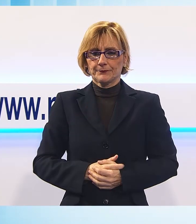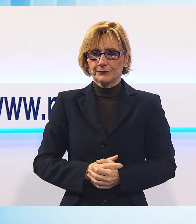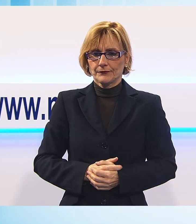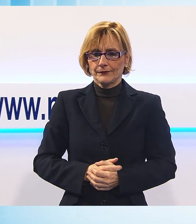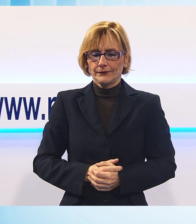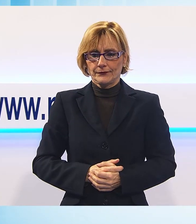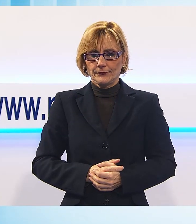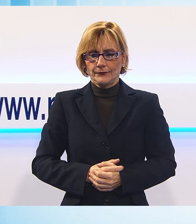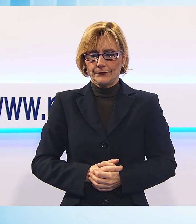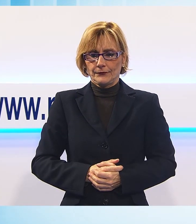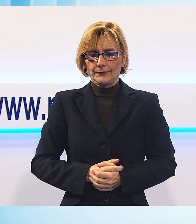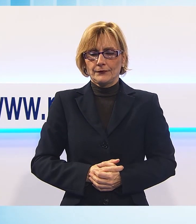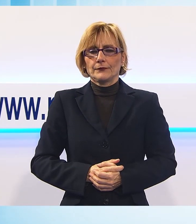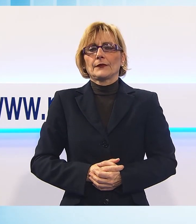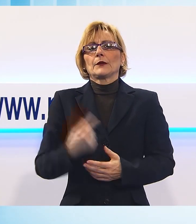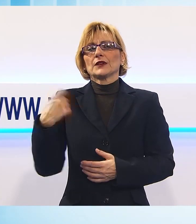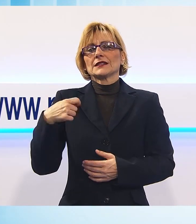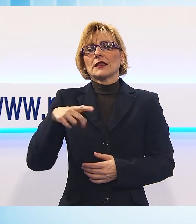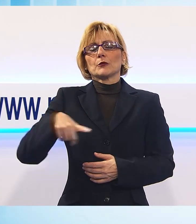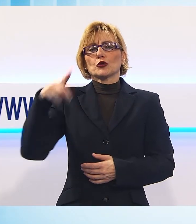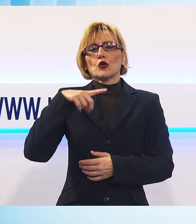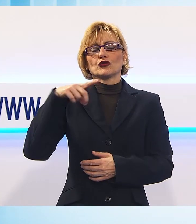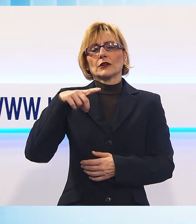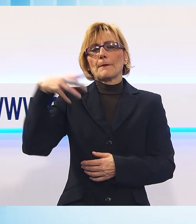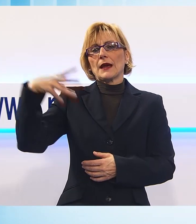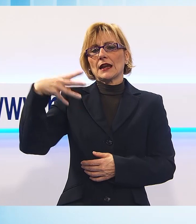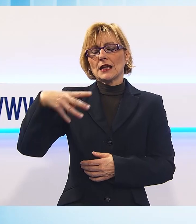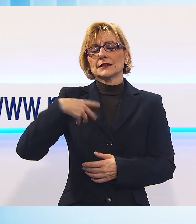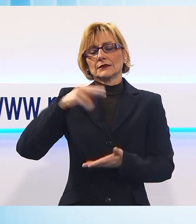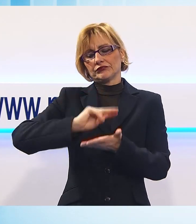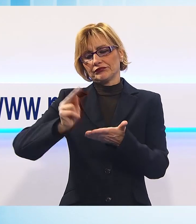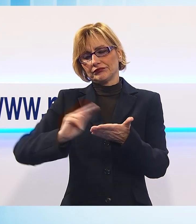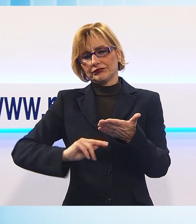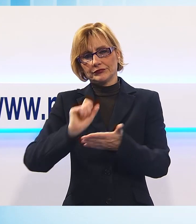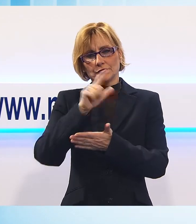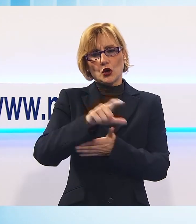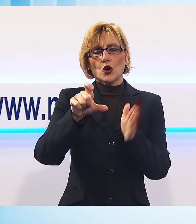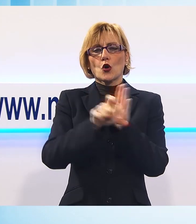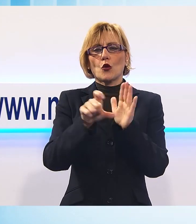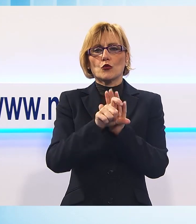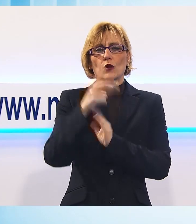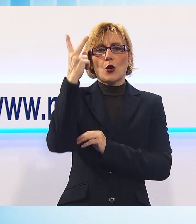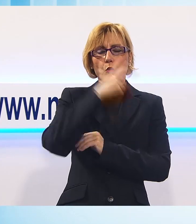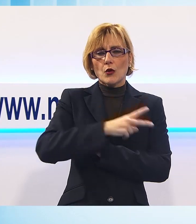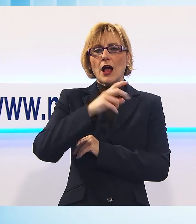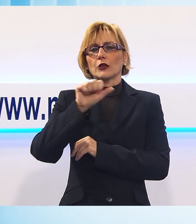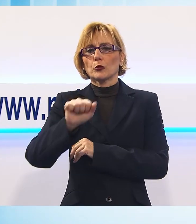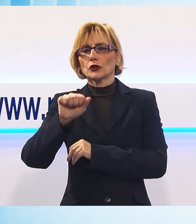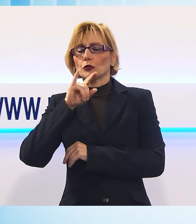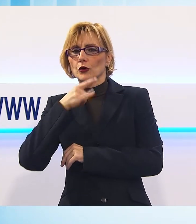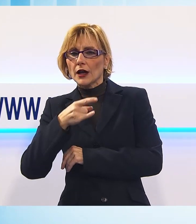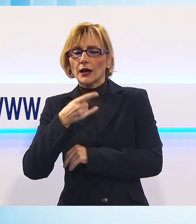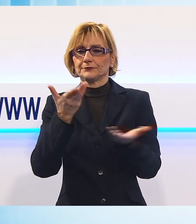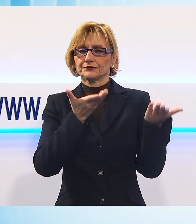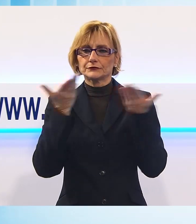E su questo tema il presidente della provincia Luca Menesini ha inviato una lettera ai sindaci dei comuni di Lucca, Alto Pascio e Porcari per invitarli mercoledì